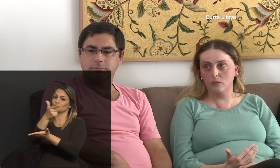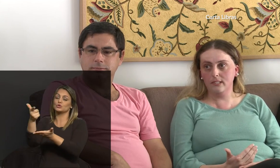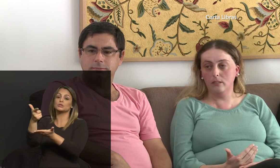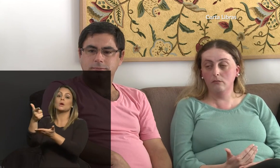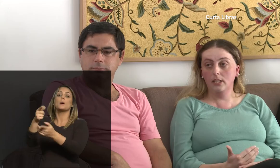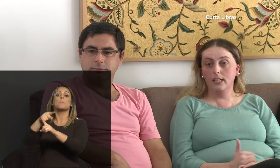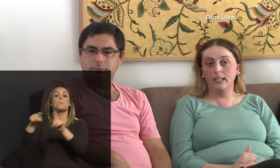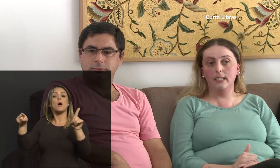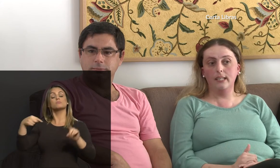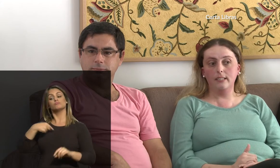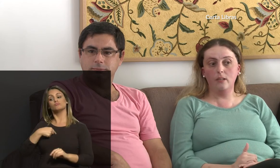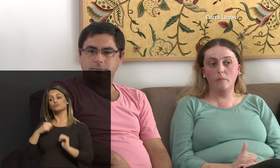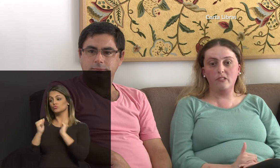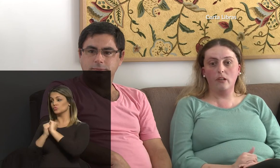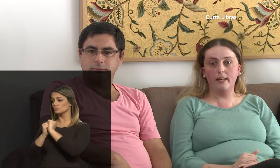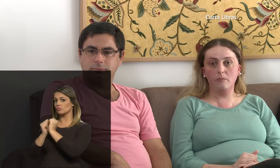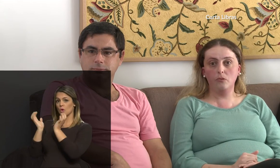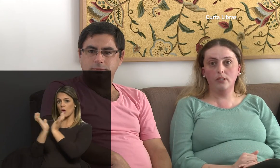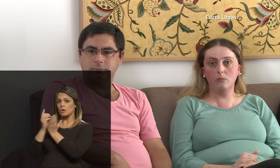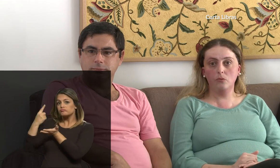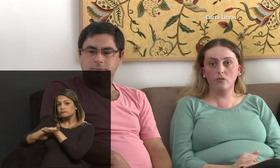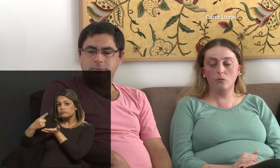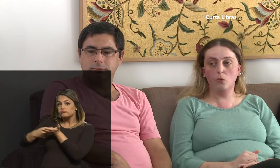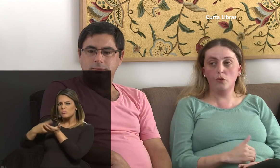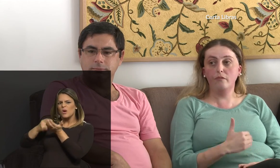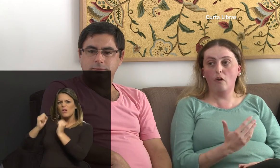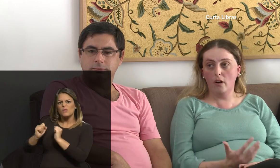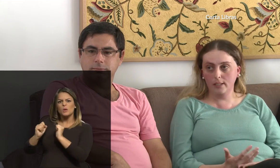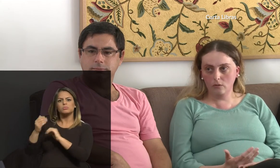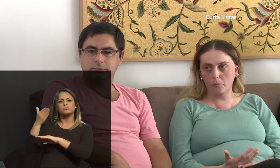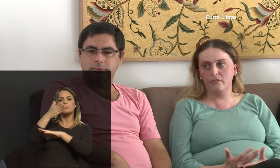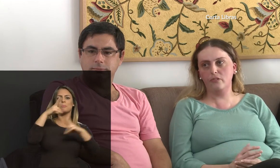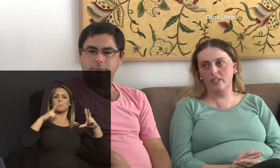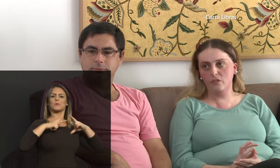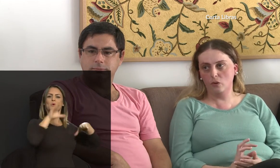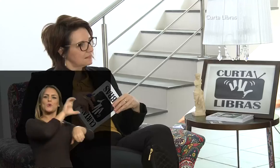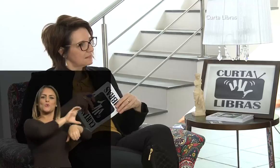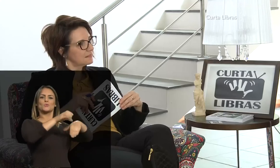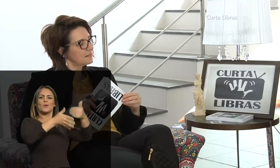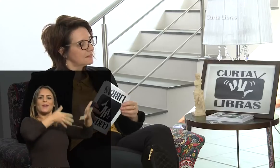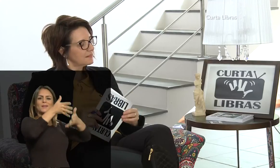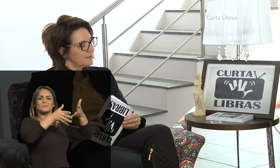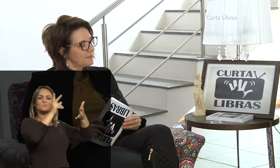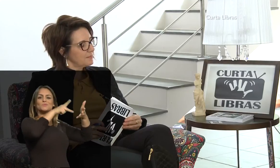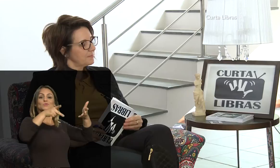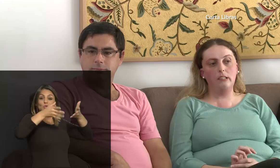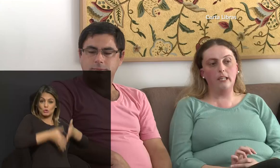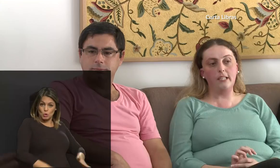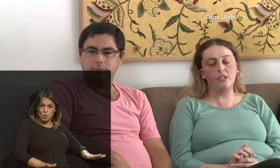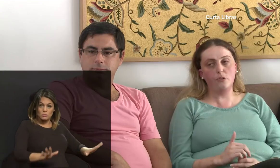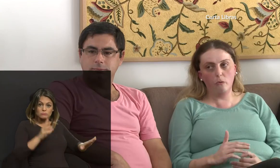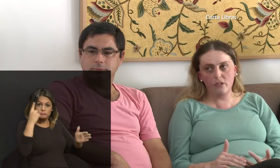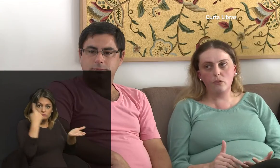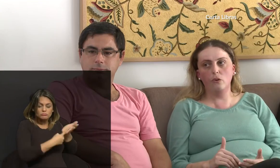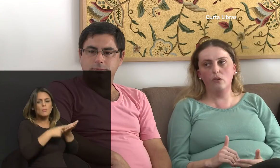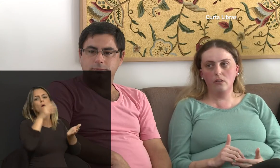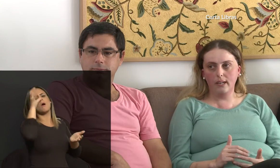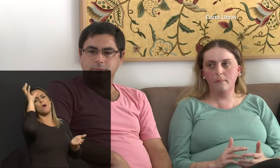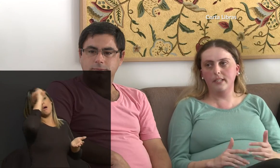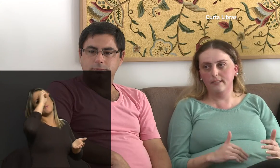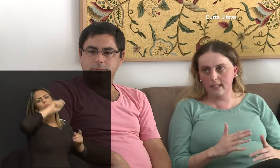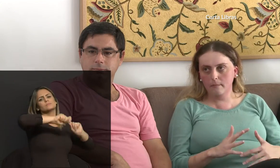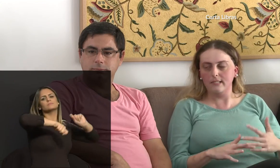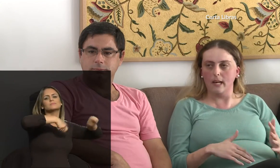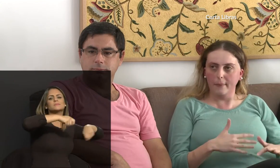Obrigatório na graduação. aí eu e minhas colegas procuramos um curso fora, com a professora Sônia, né. E aí a gente começou